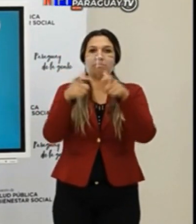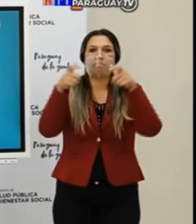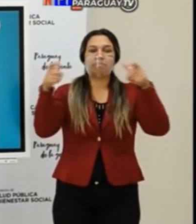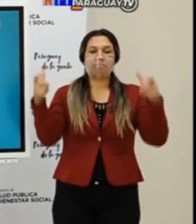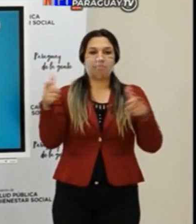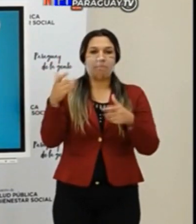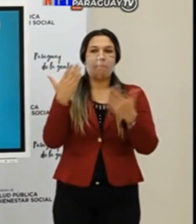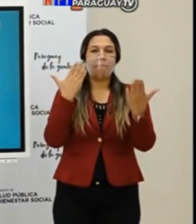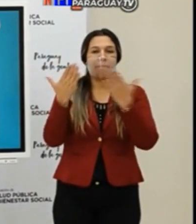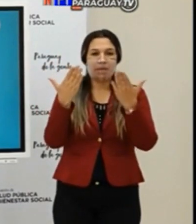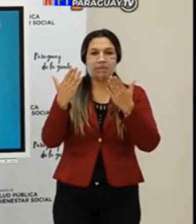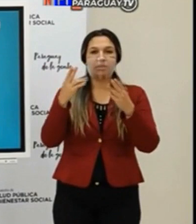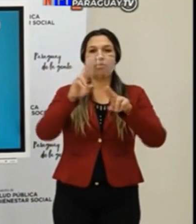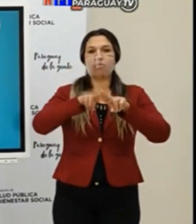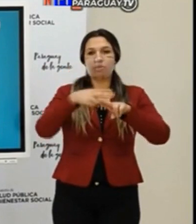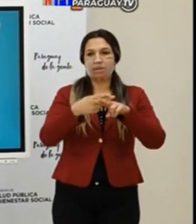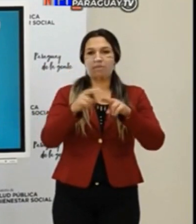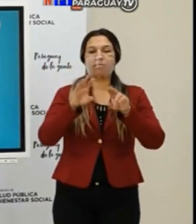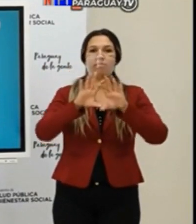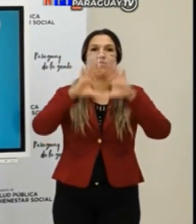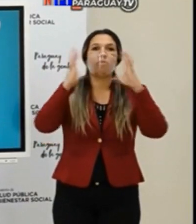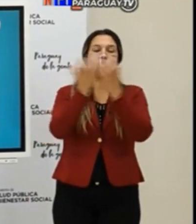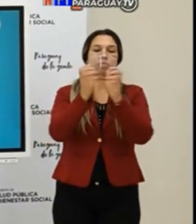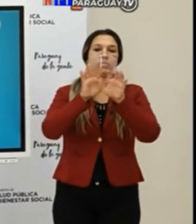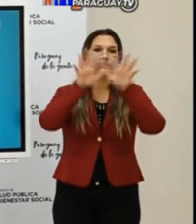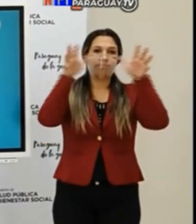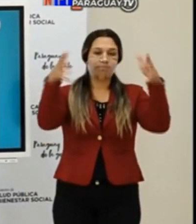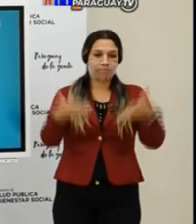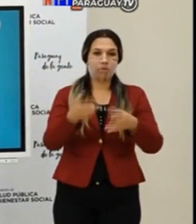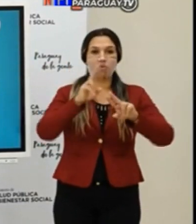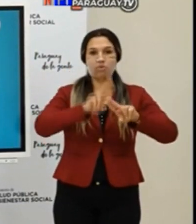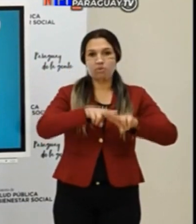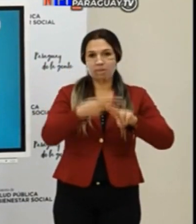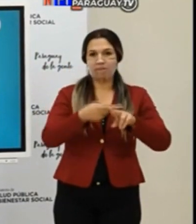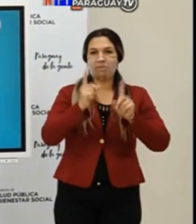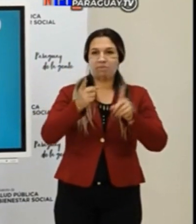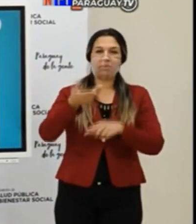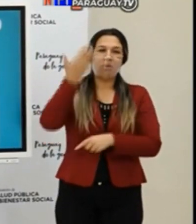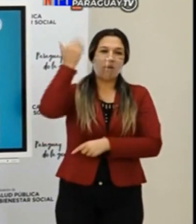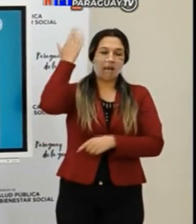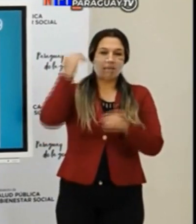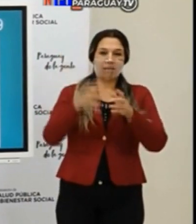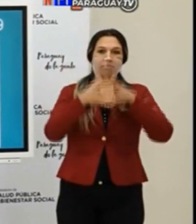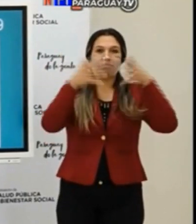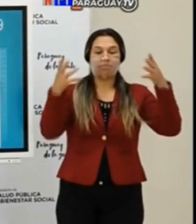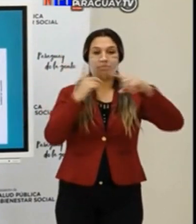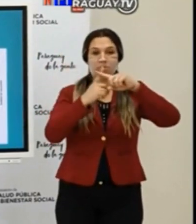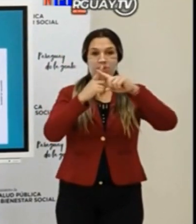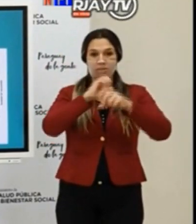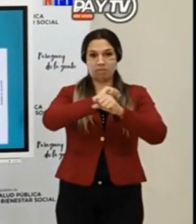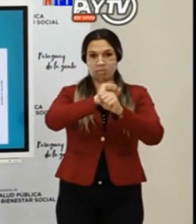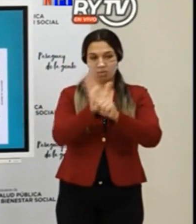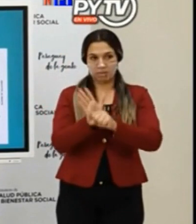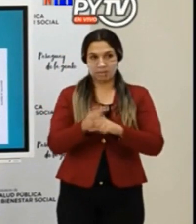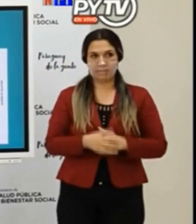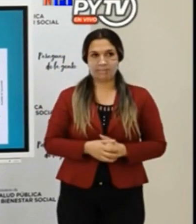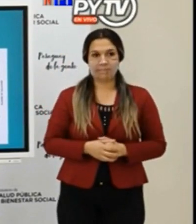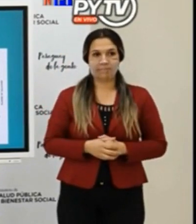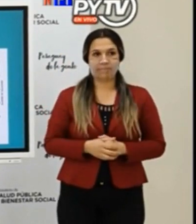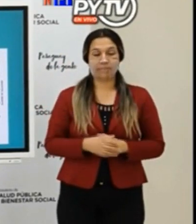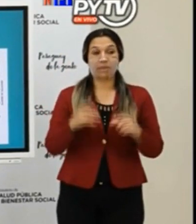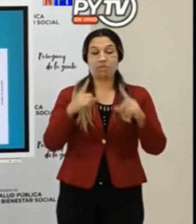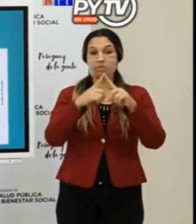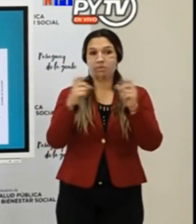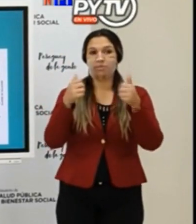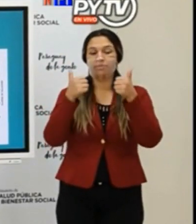y parece que va a tener dimensiones a nivel global mucho más importantes que fueron las demás olas. Siguiente. En